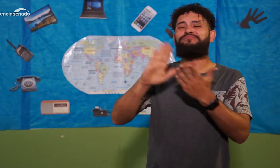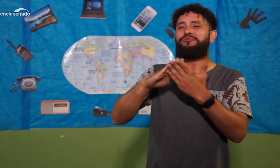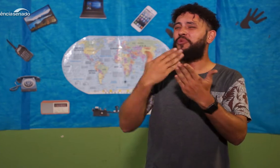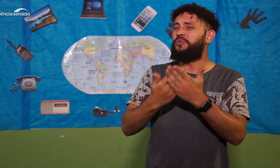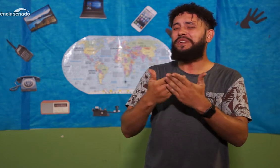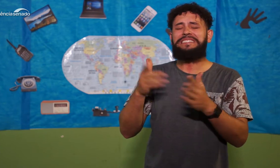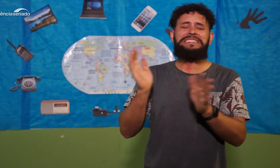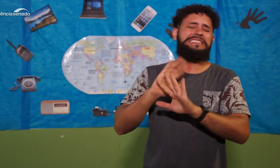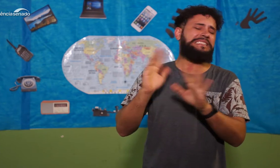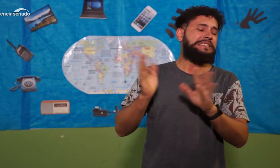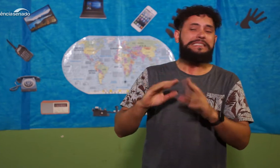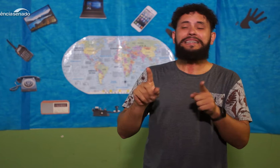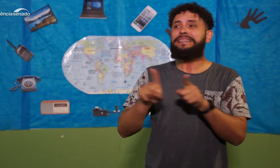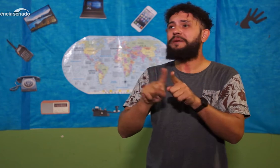que aconteceu também muito ruim,